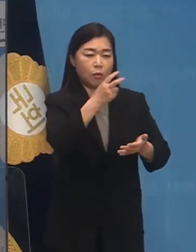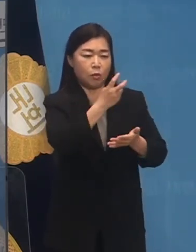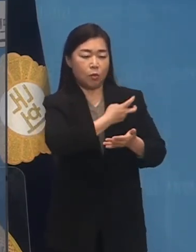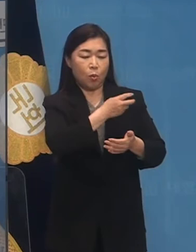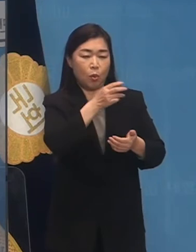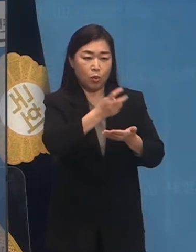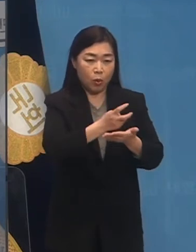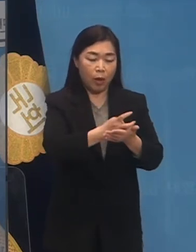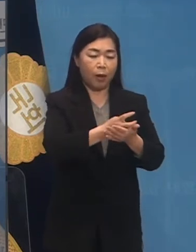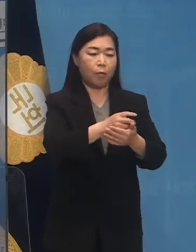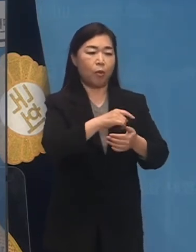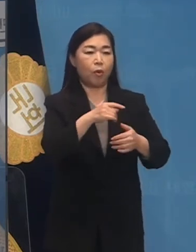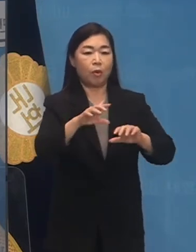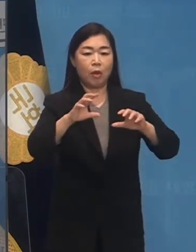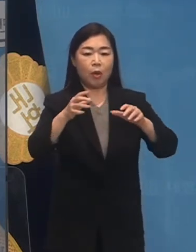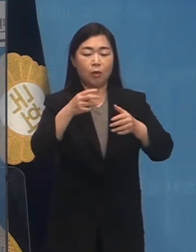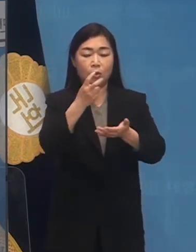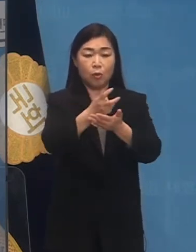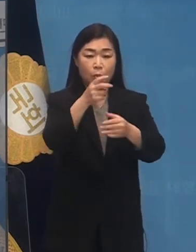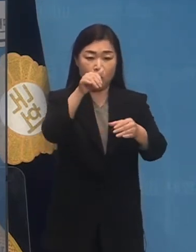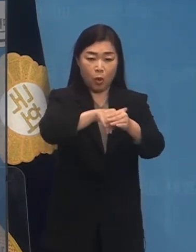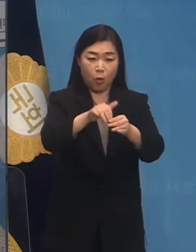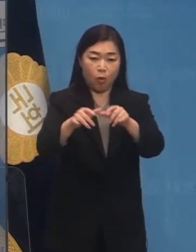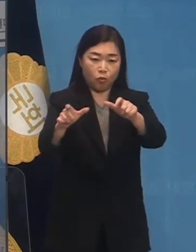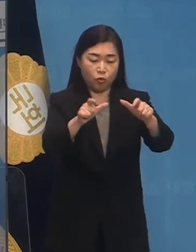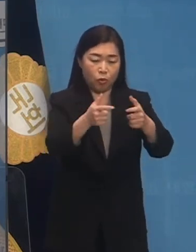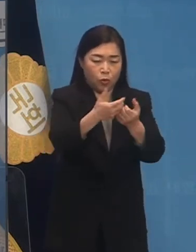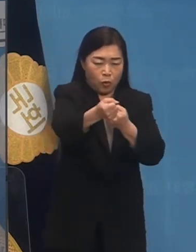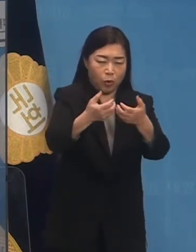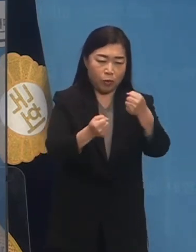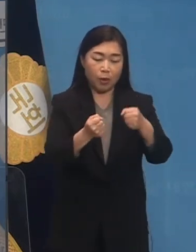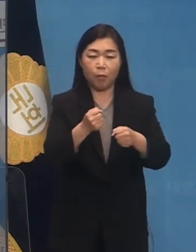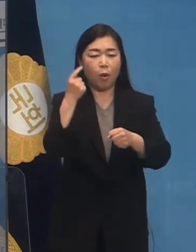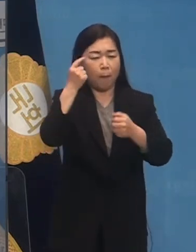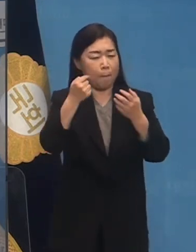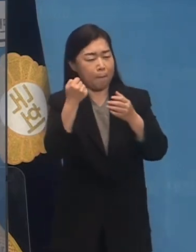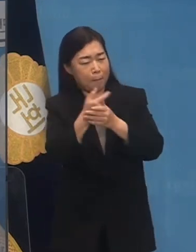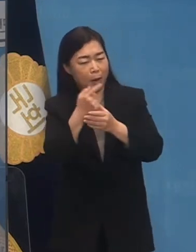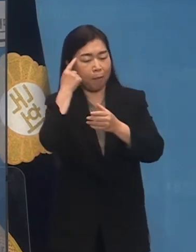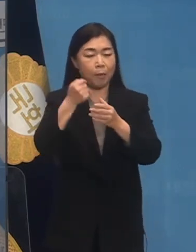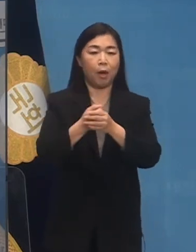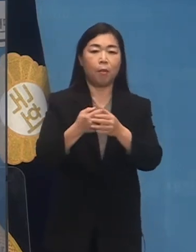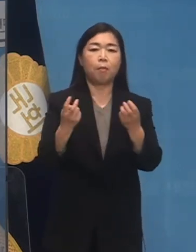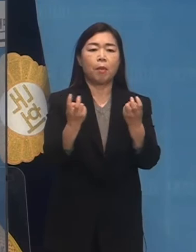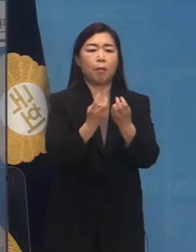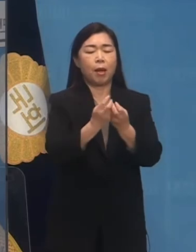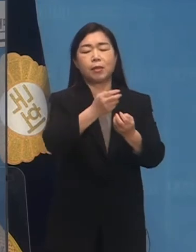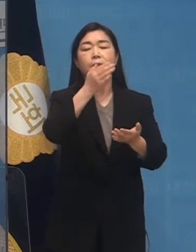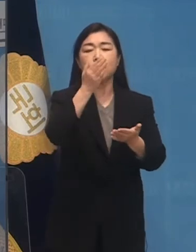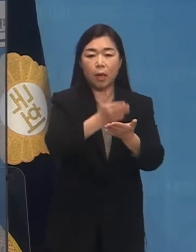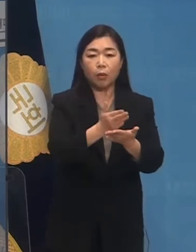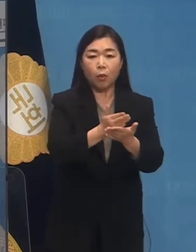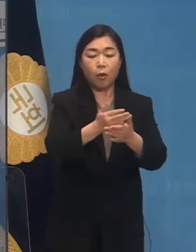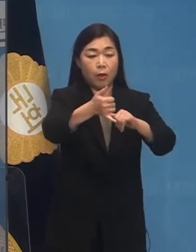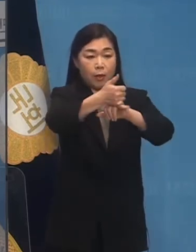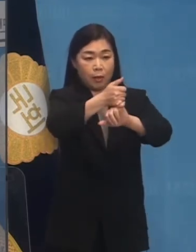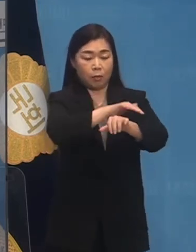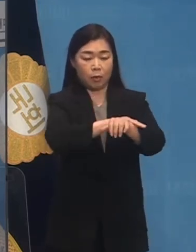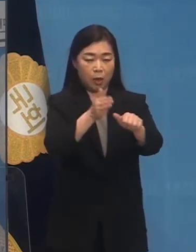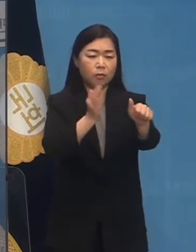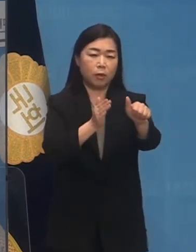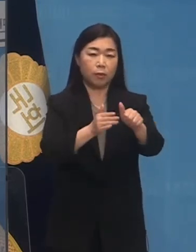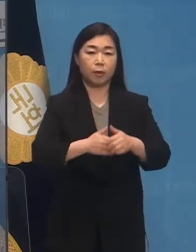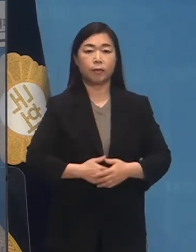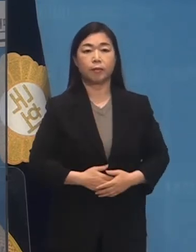지키기 위한 선거구 쪼개기 등 꼼수를 부리지 않겠다는 전당적 약속을 해야